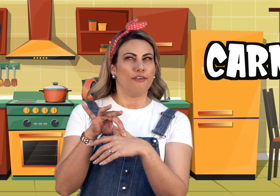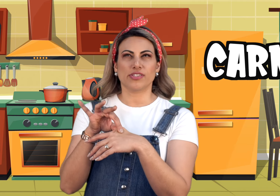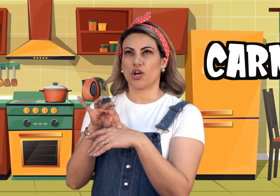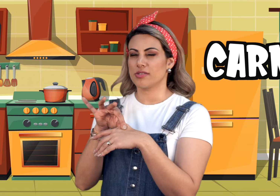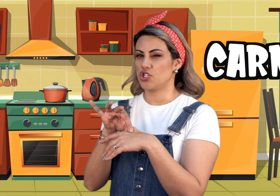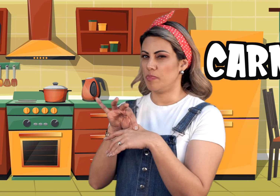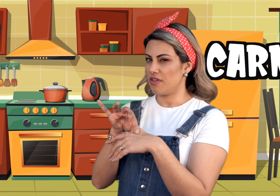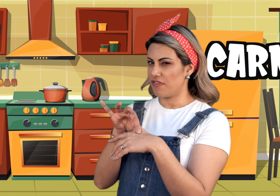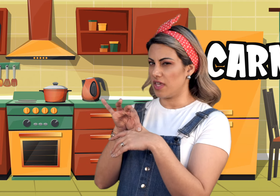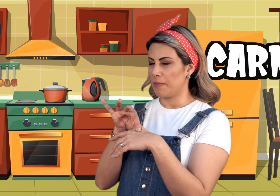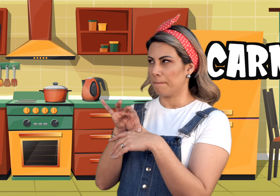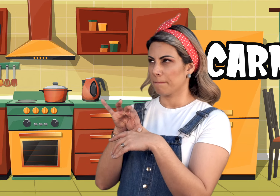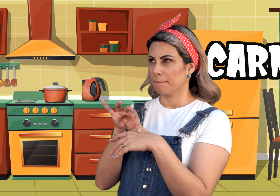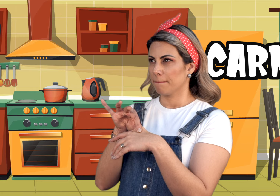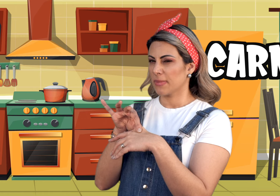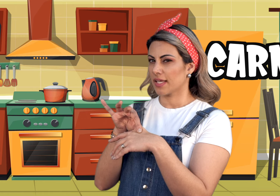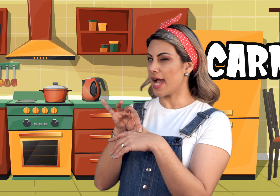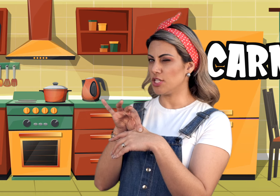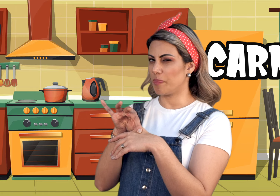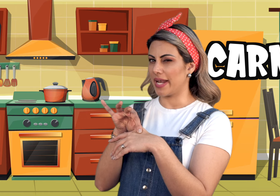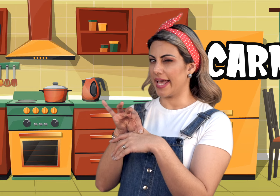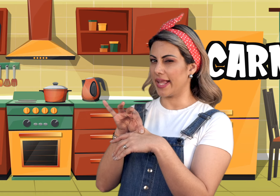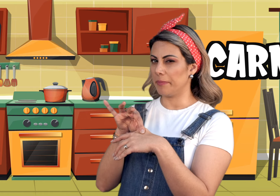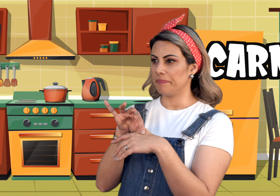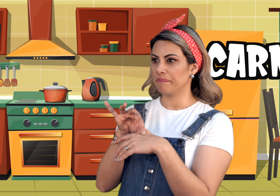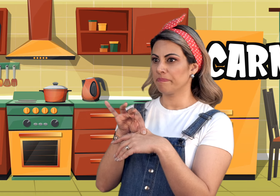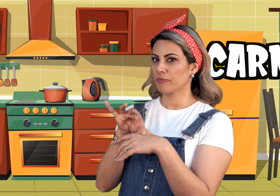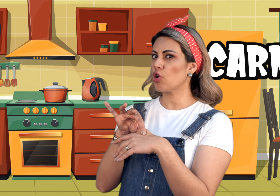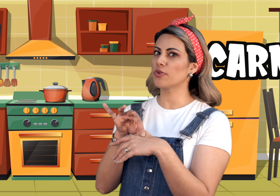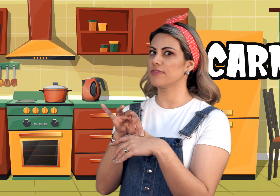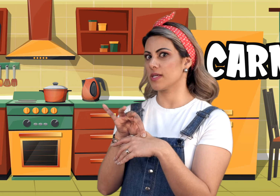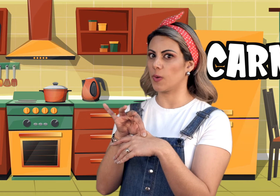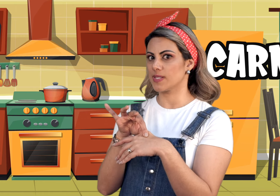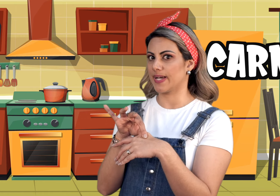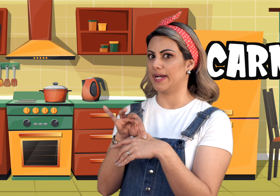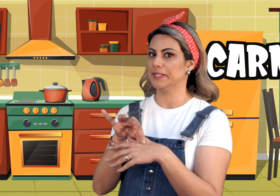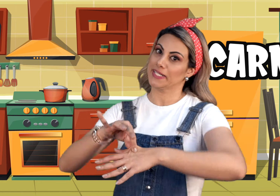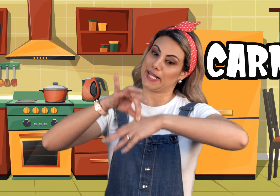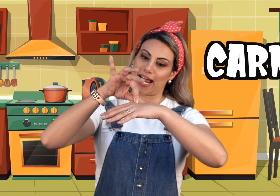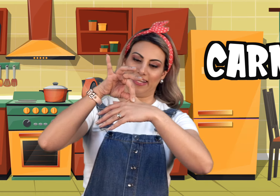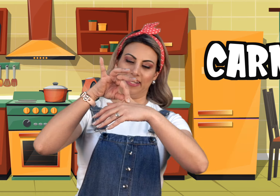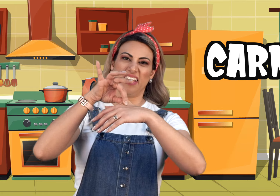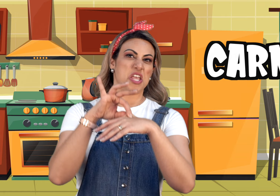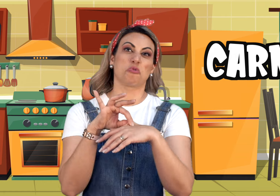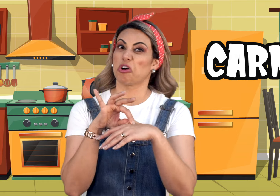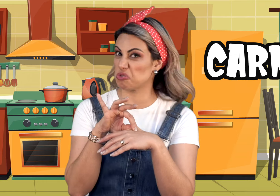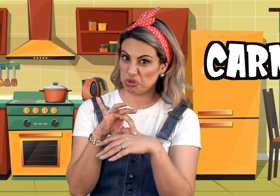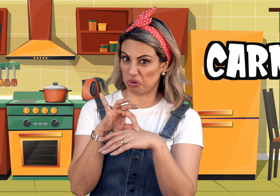Você gosta de bife? Carne de panela? Como que você gosta da carne? carne. Eu gosto de